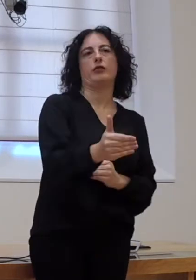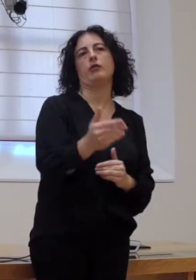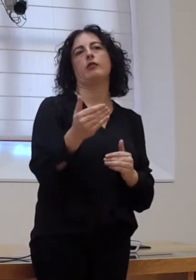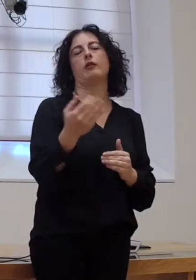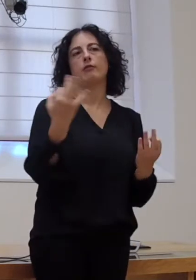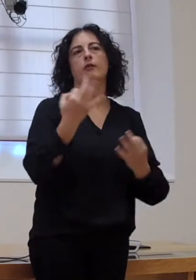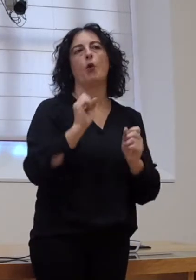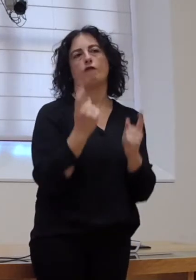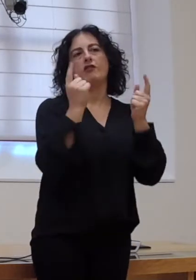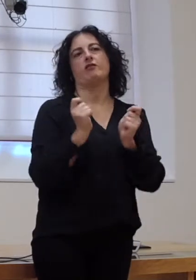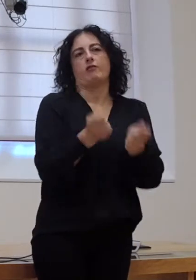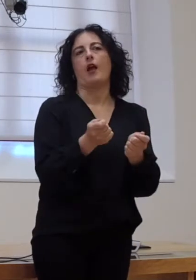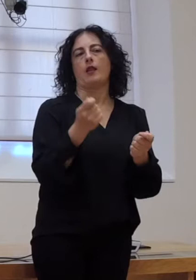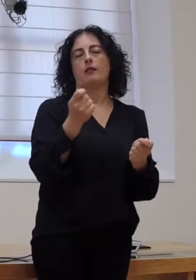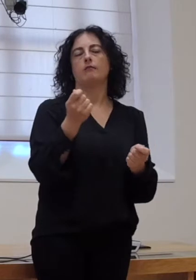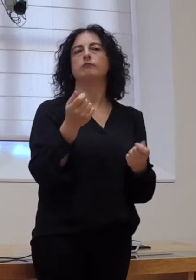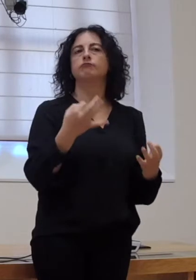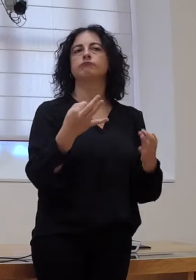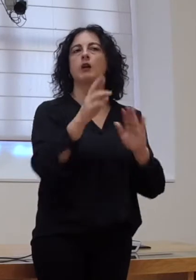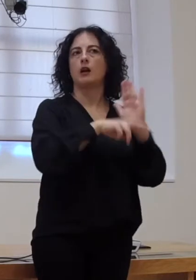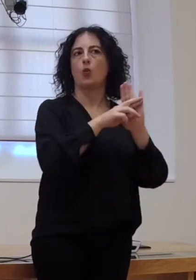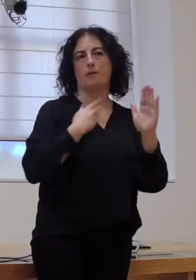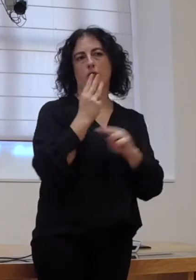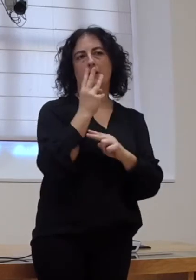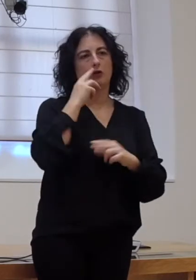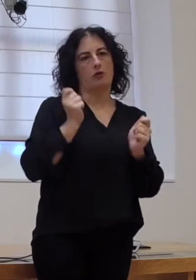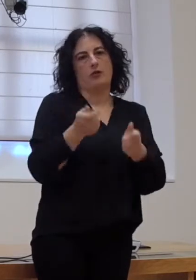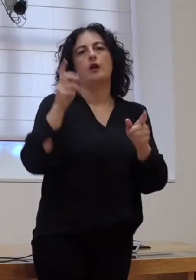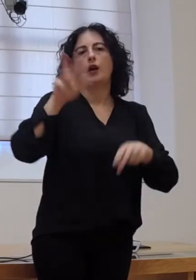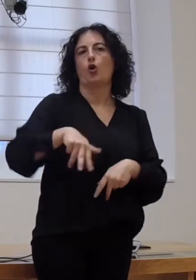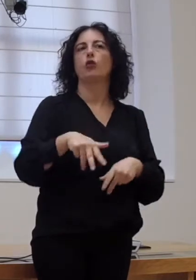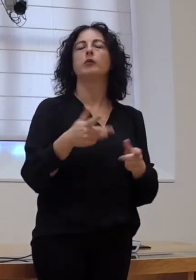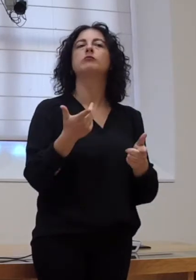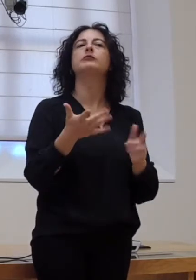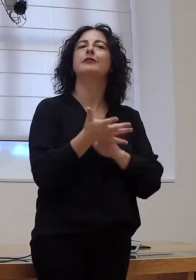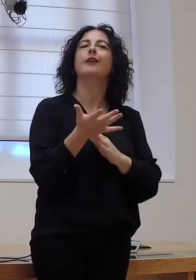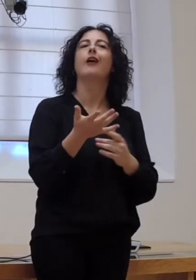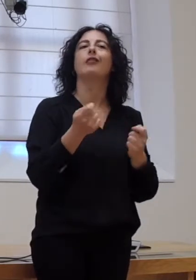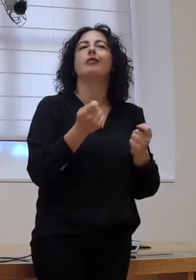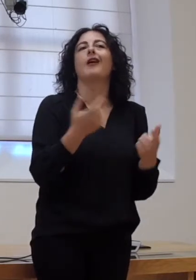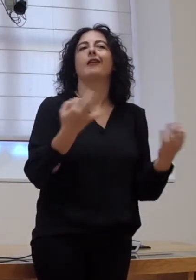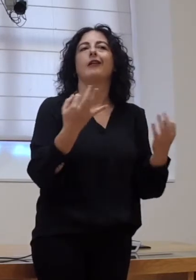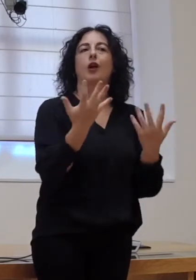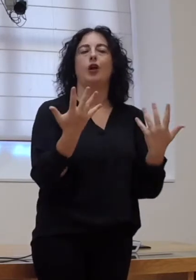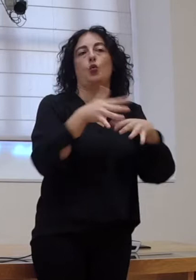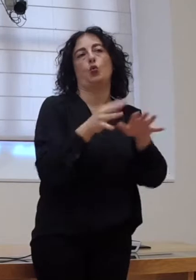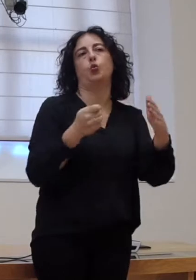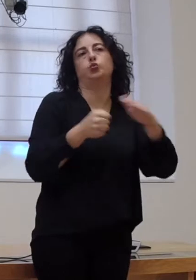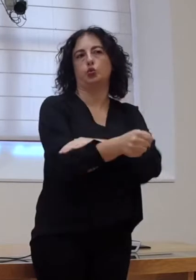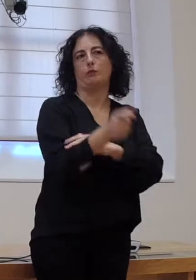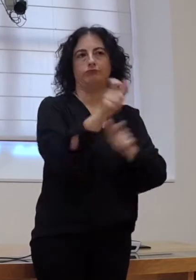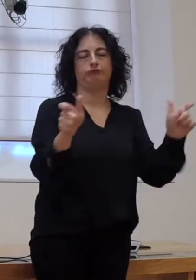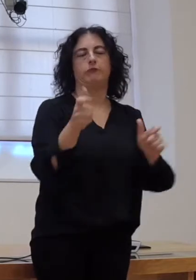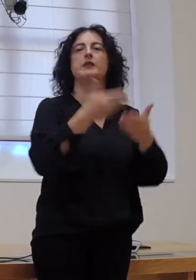da oficialidade da mesma por parte do regulamento deste Parlamento, o que contribúe, pois, por unha parte, a inclusión das